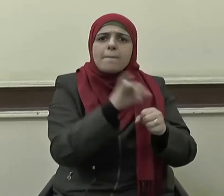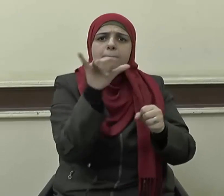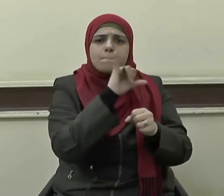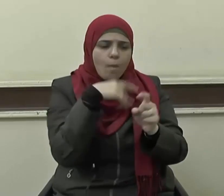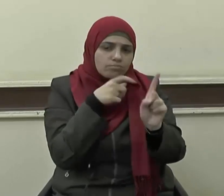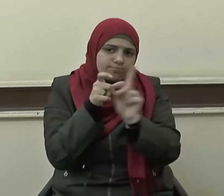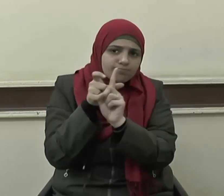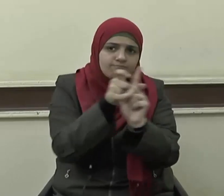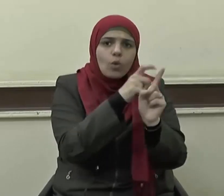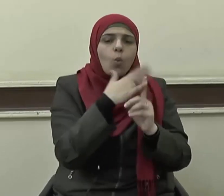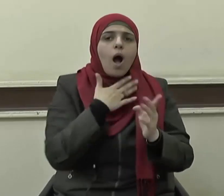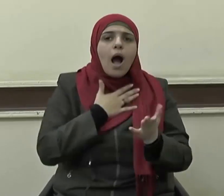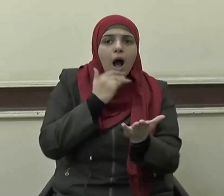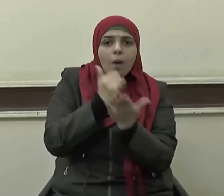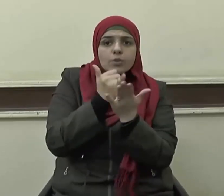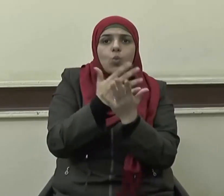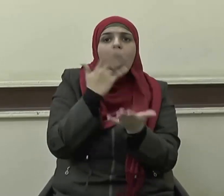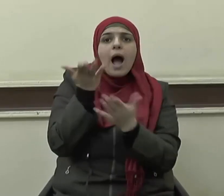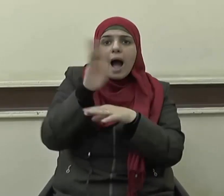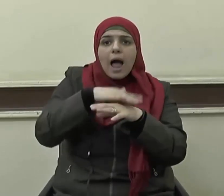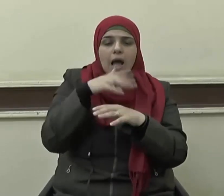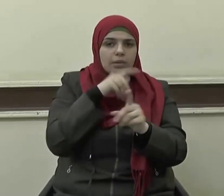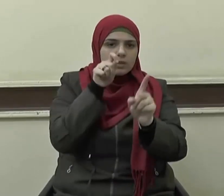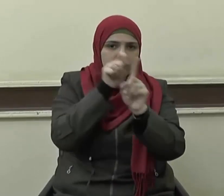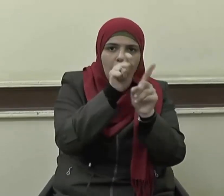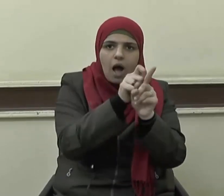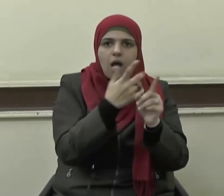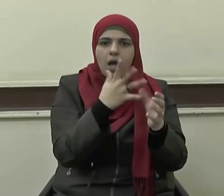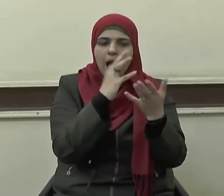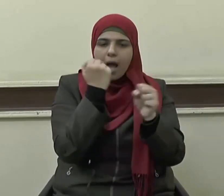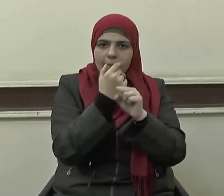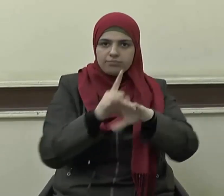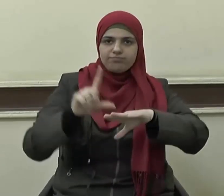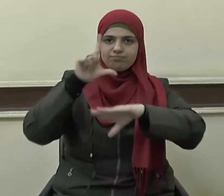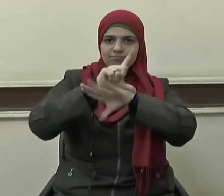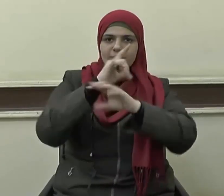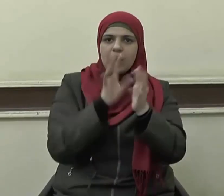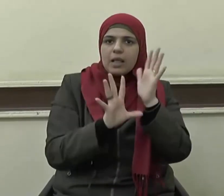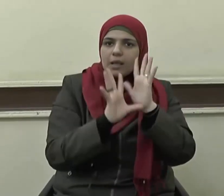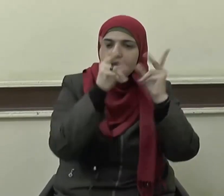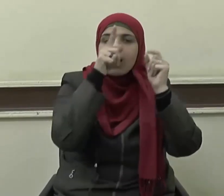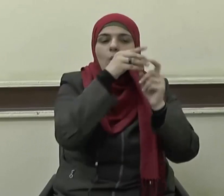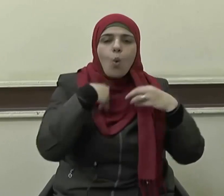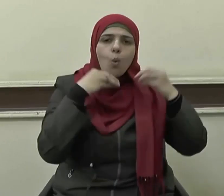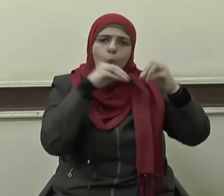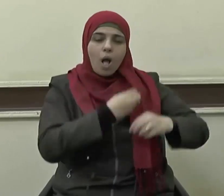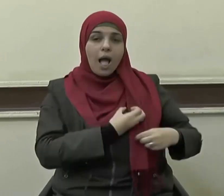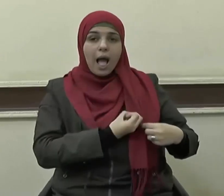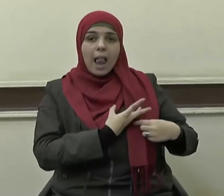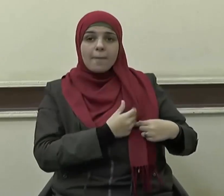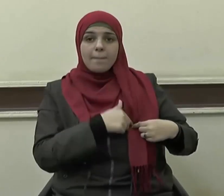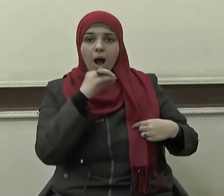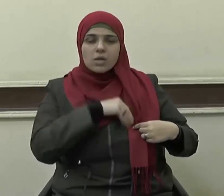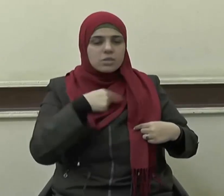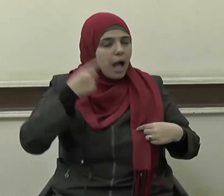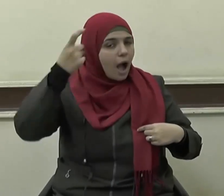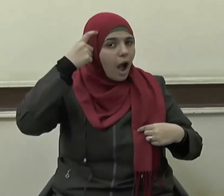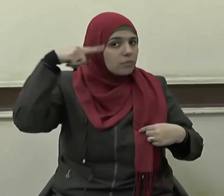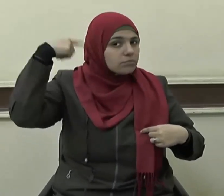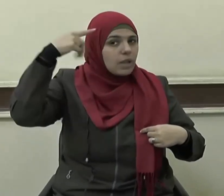ويحرص على تأهيلهم وإعدادهم ويغرس في قلوبهم وعقولهم مبادئ